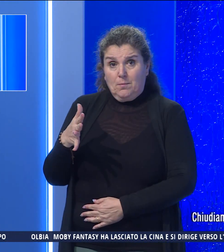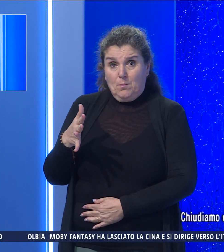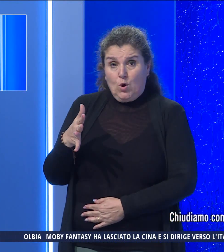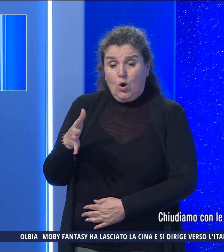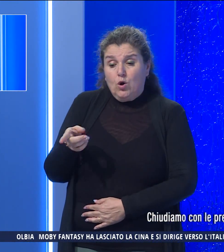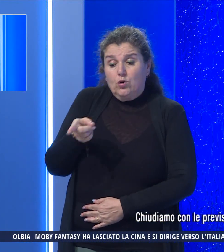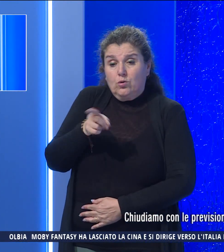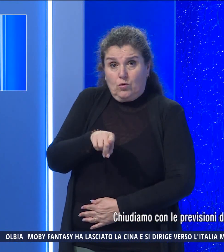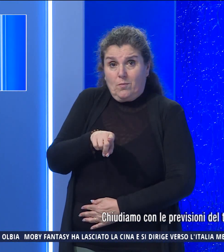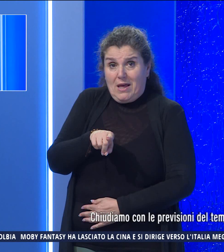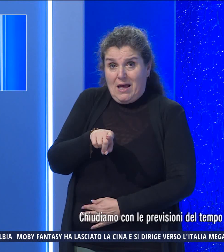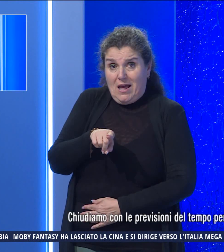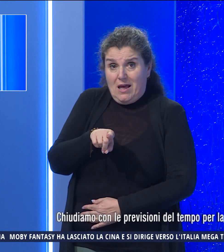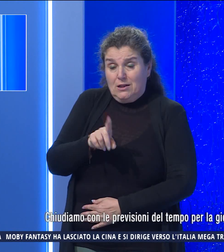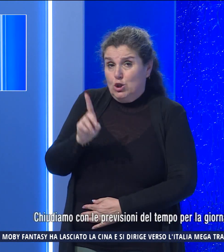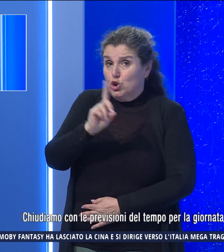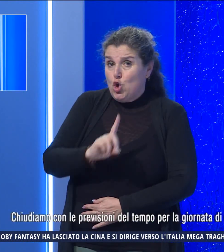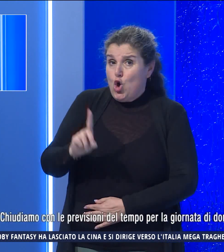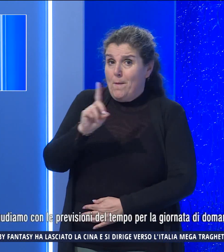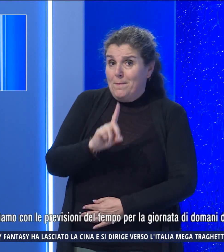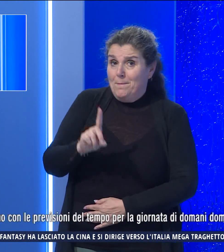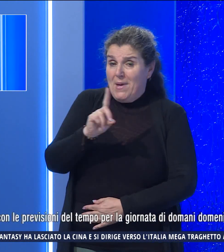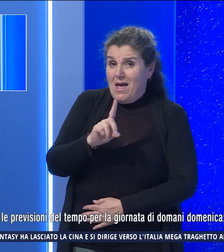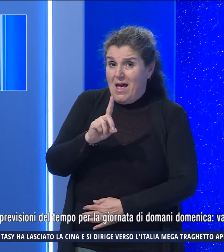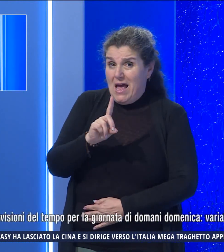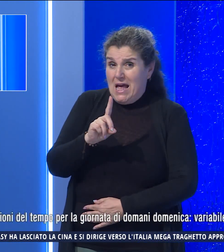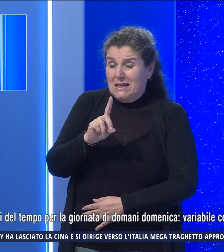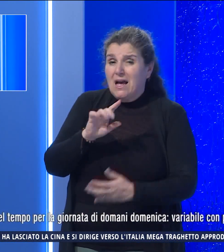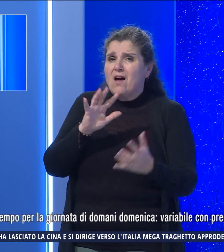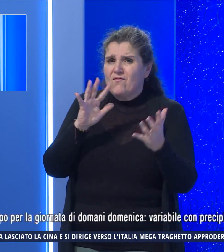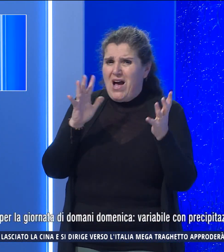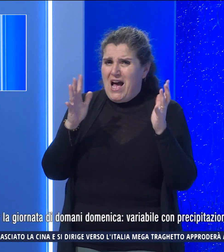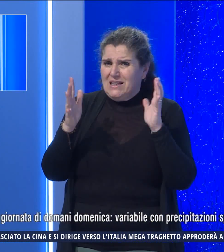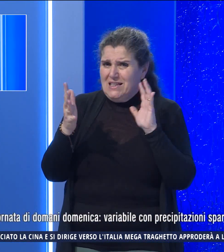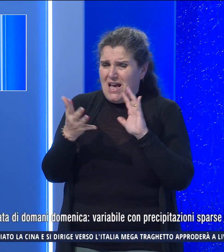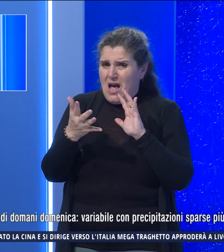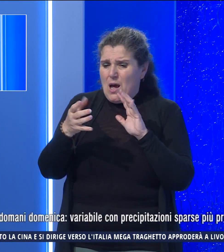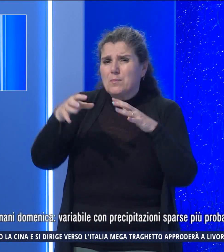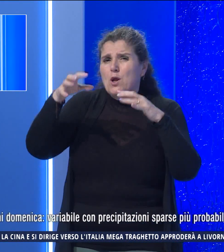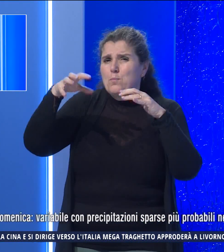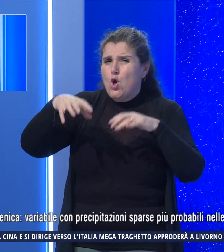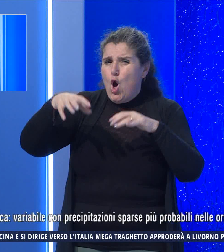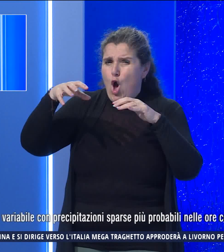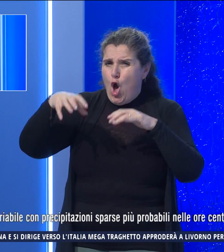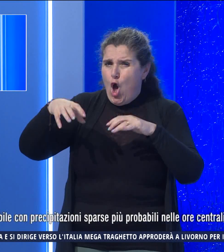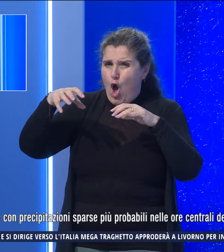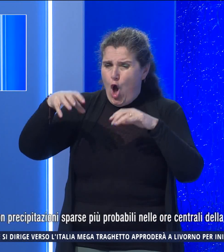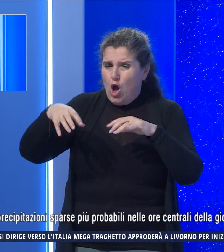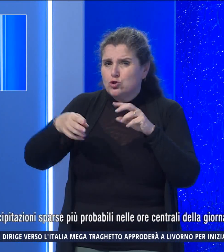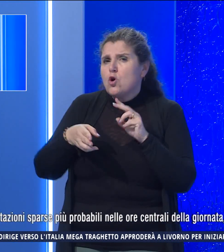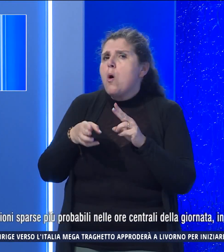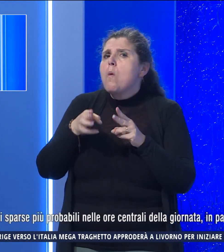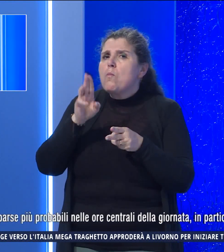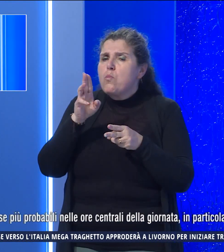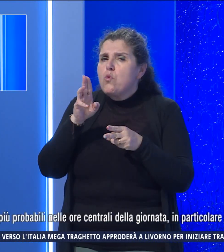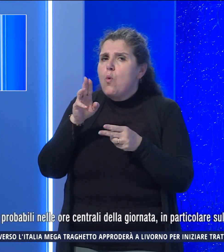per la giornata di domani domenica. Sarà tempo variabile con precipitazioni sparse più probabili